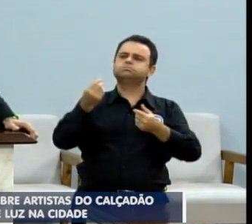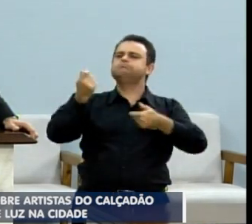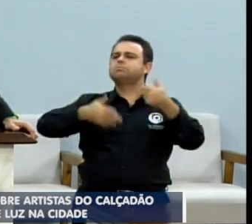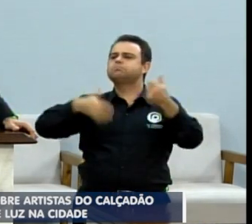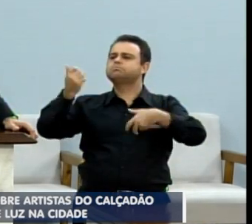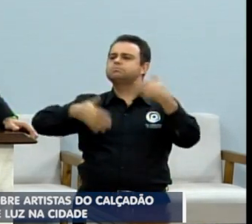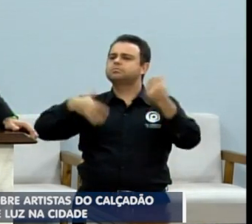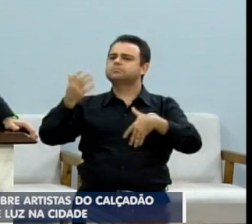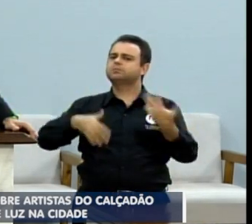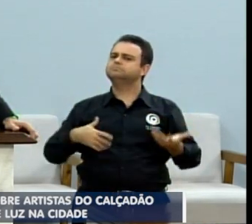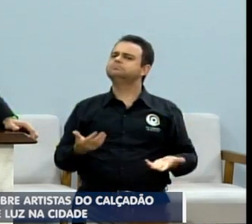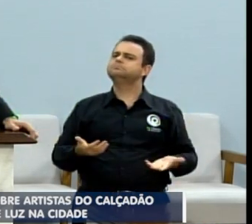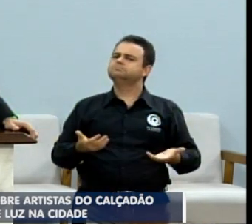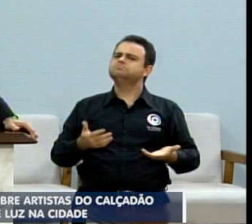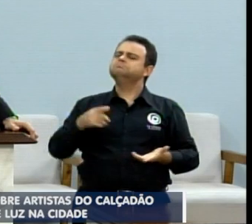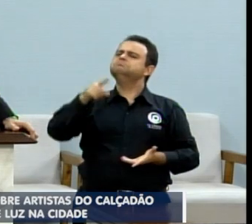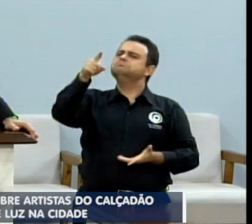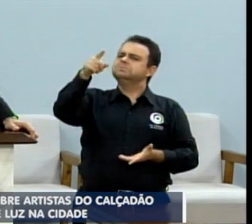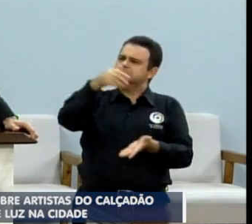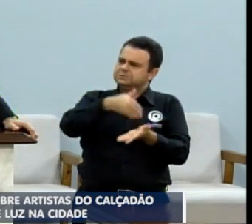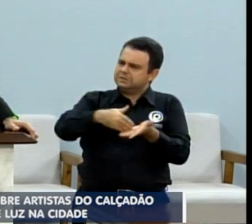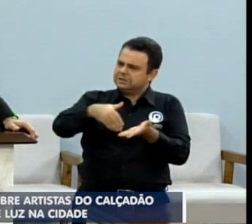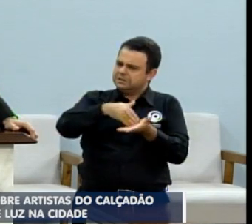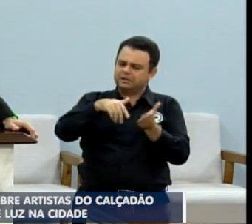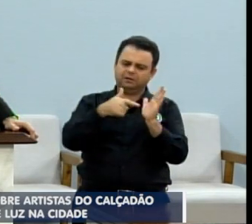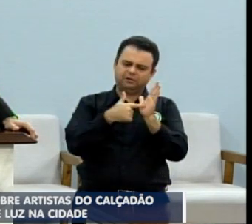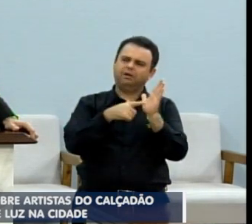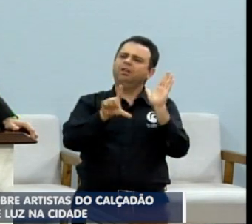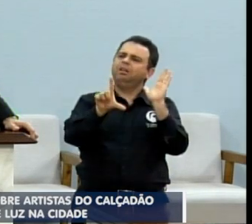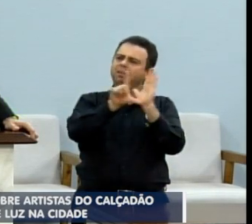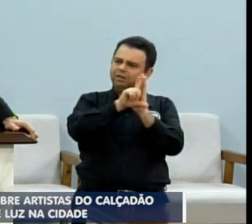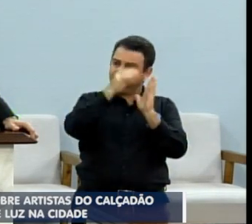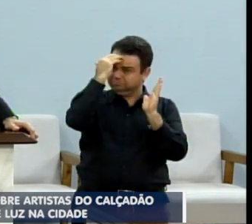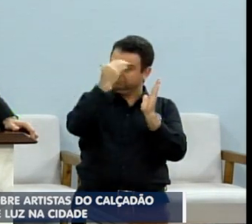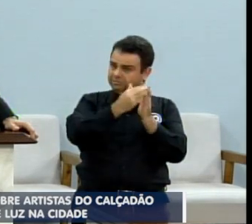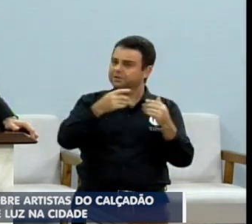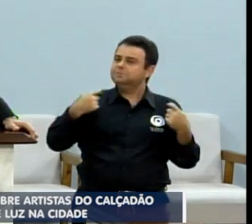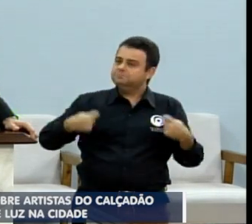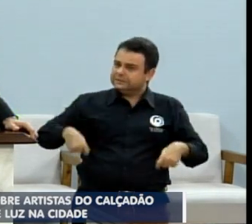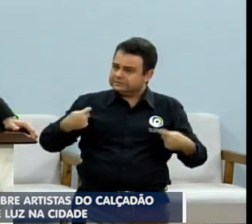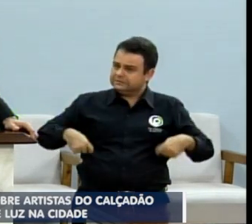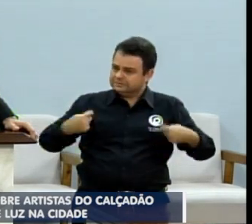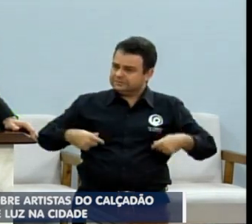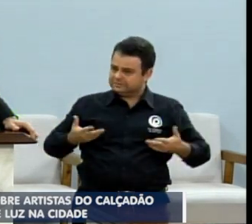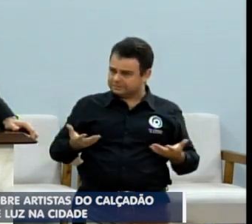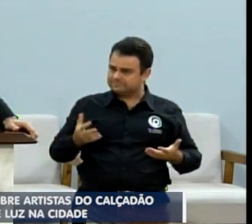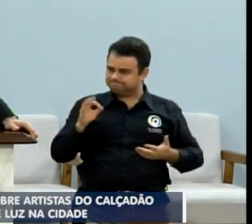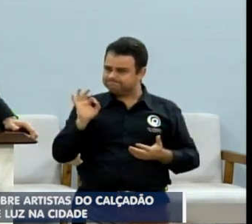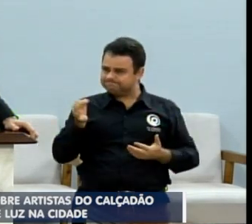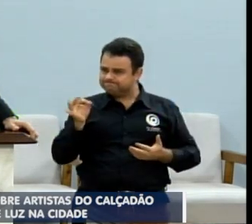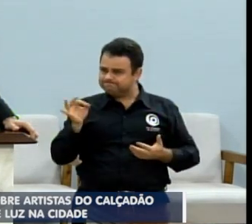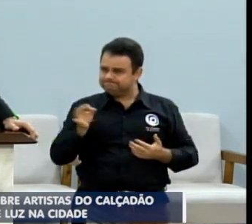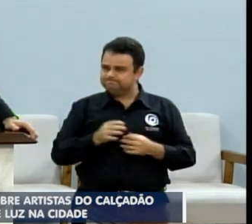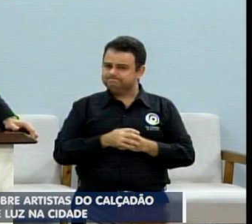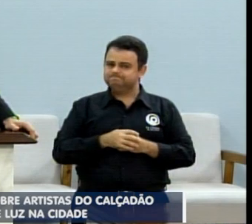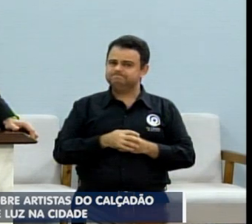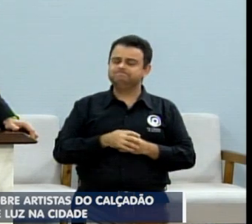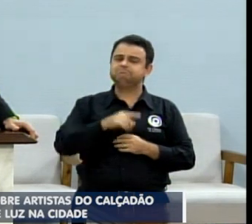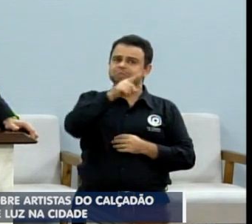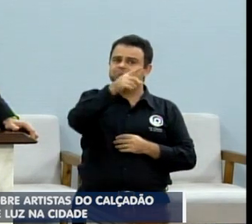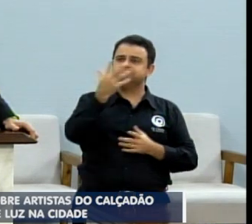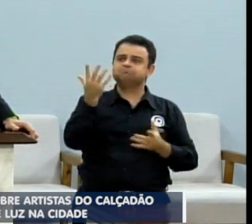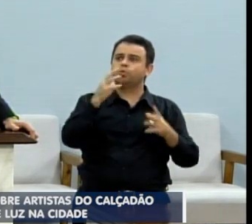a secretaria não verifica a lei antes de penalizar os comunicadores e até mesmo os